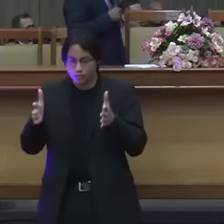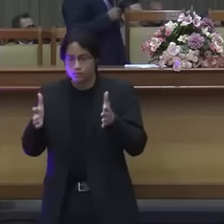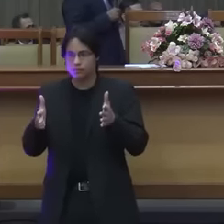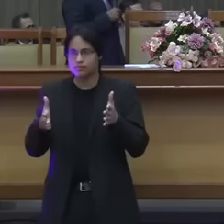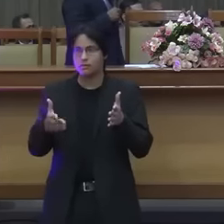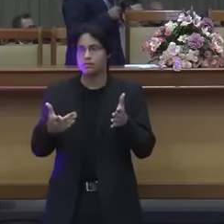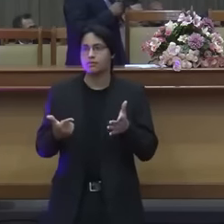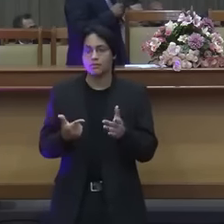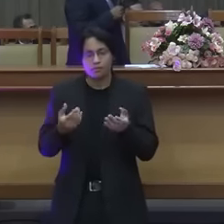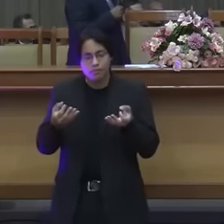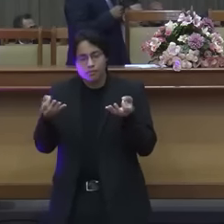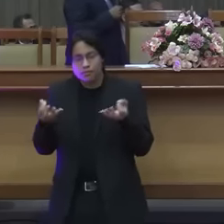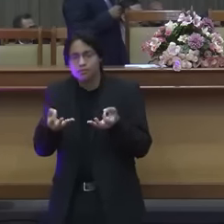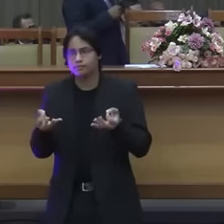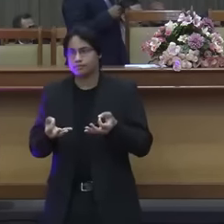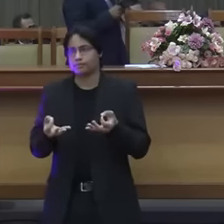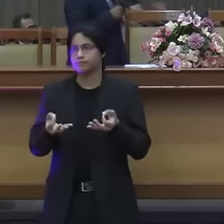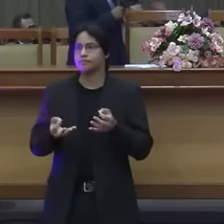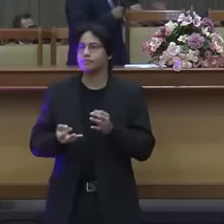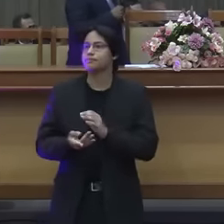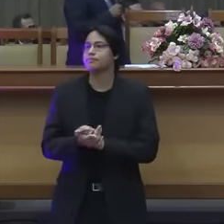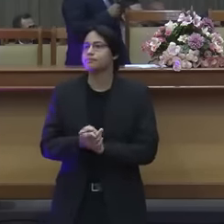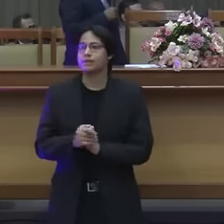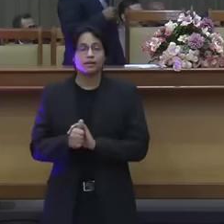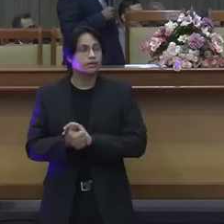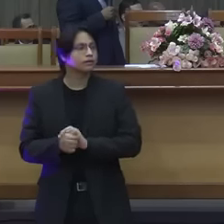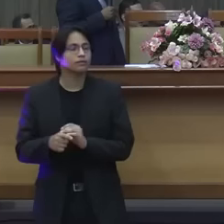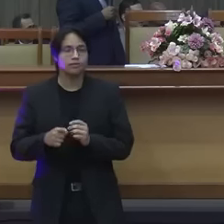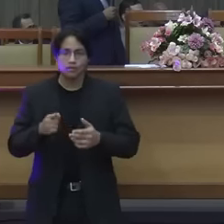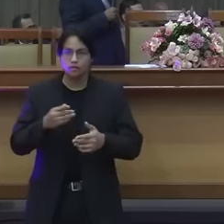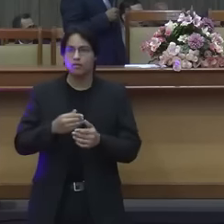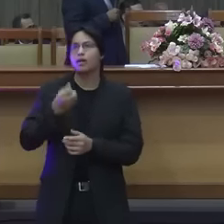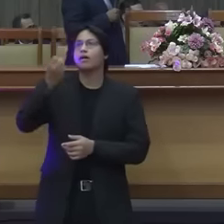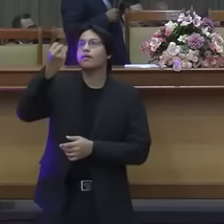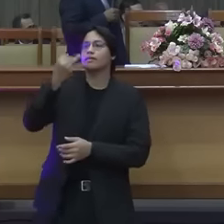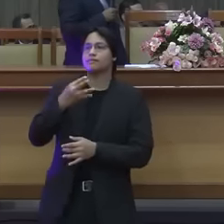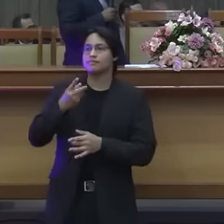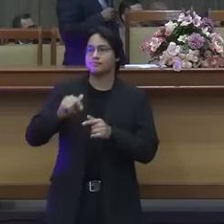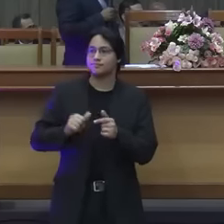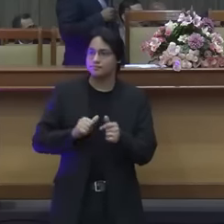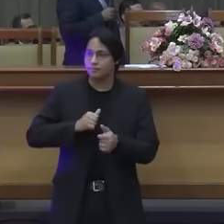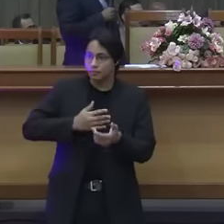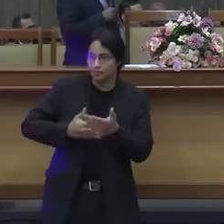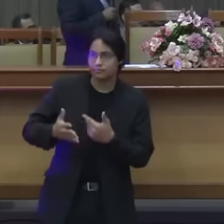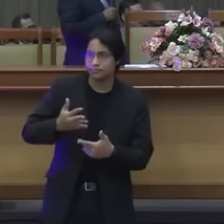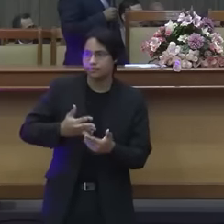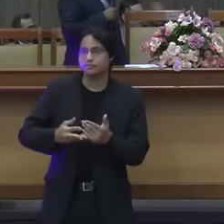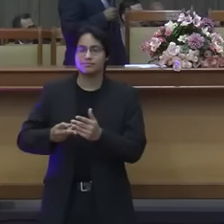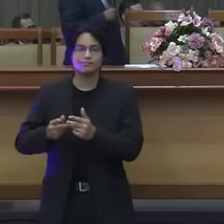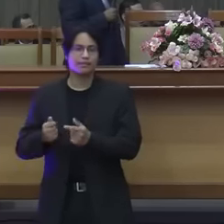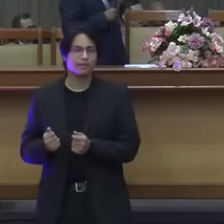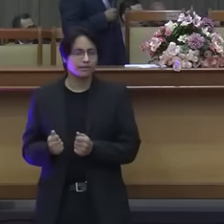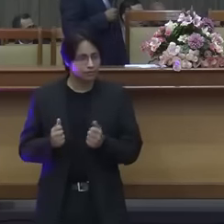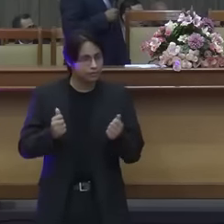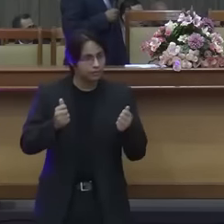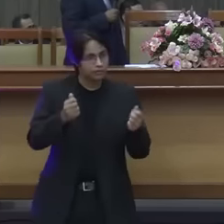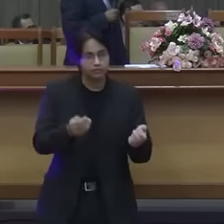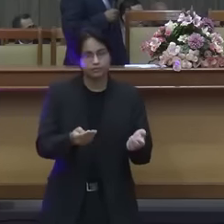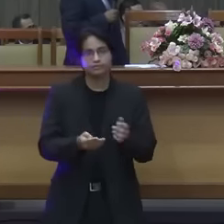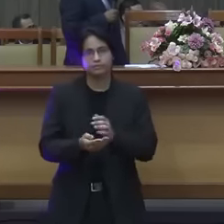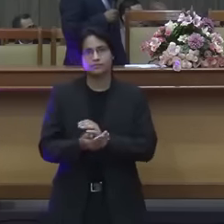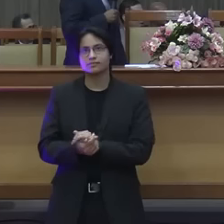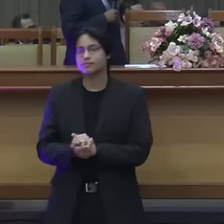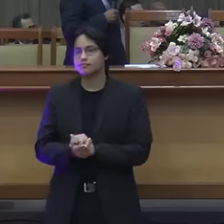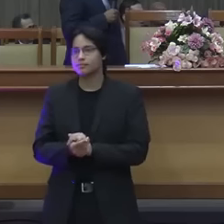e o misturadas com azeite vai em oferta de manjares com a sua libação boto